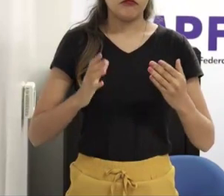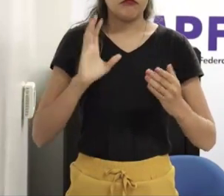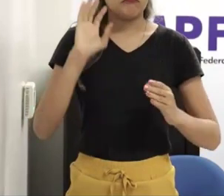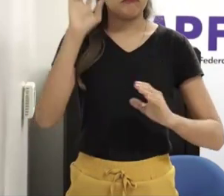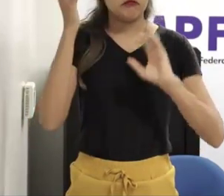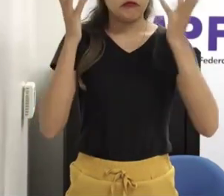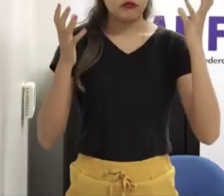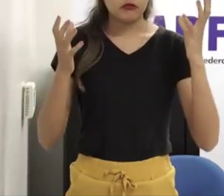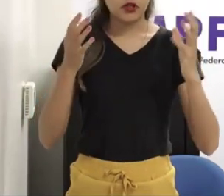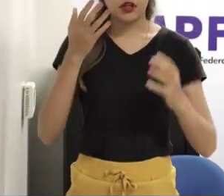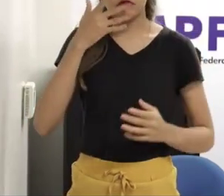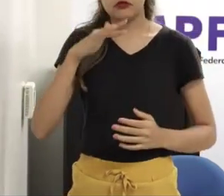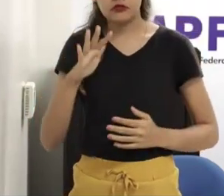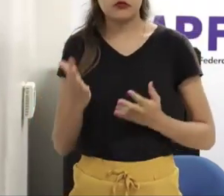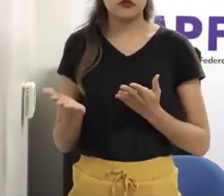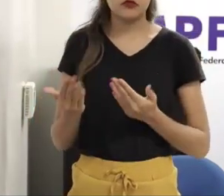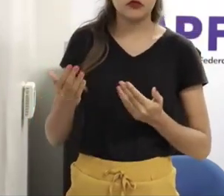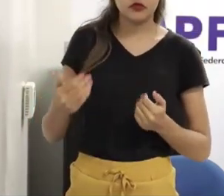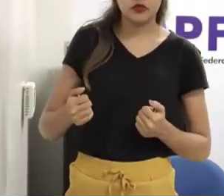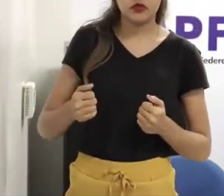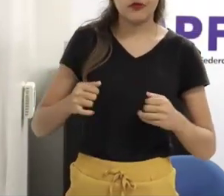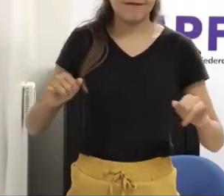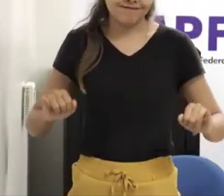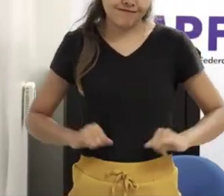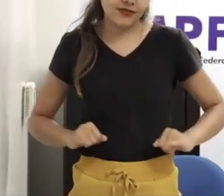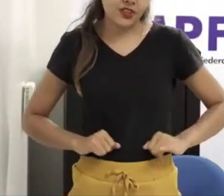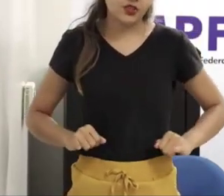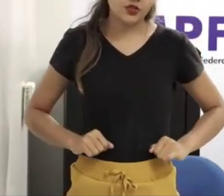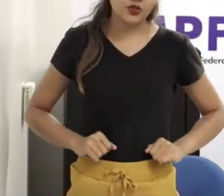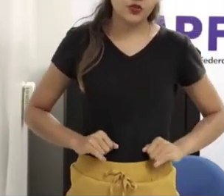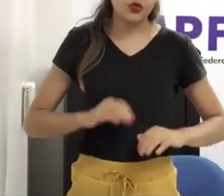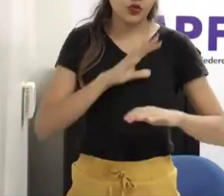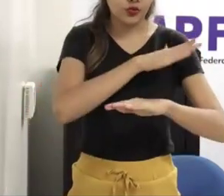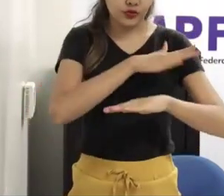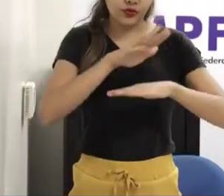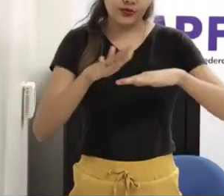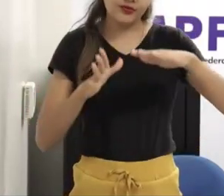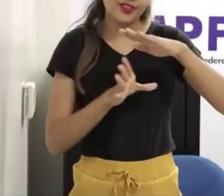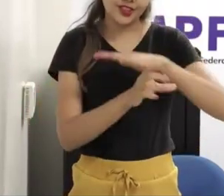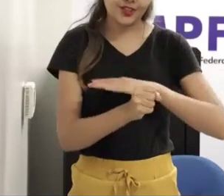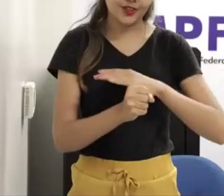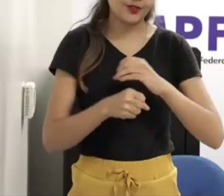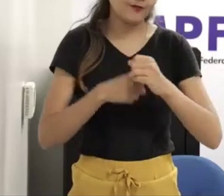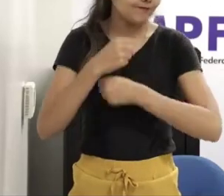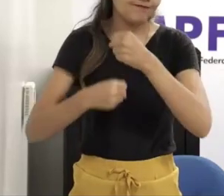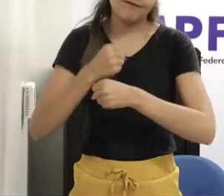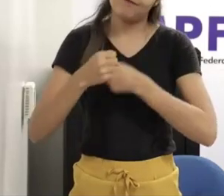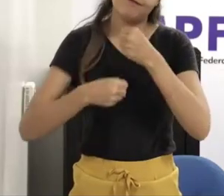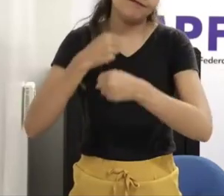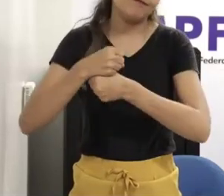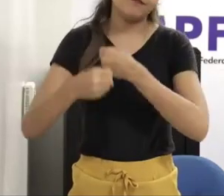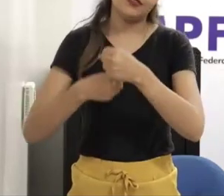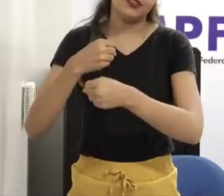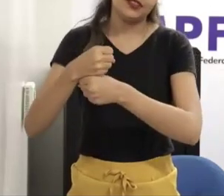abuso, muitas vezes não fala para os pais, vão falar na adolescência. Muitas vezes acaba sendo muito mal